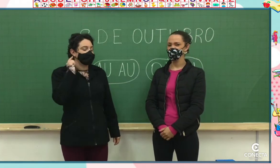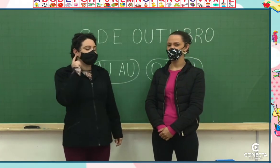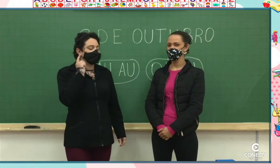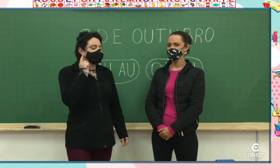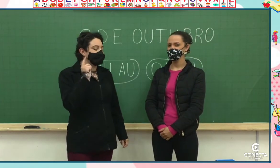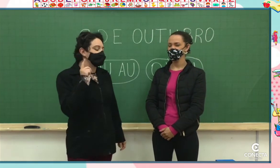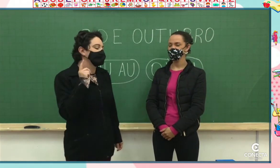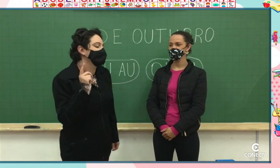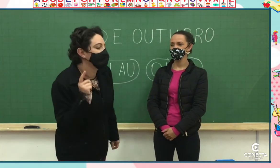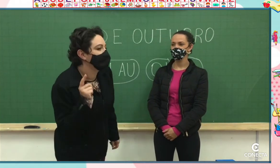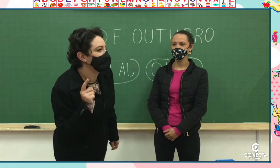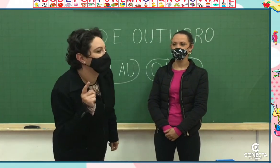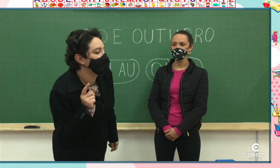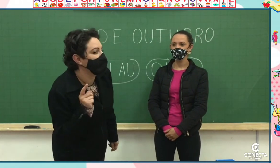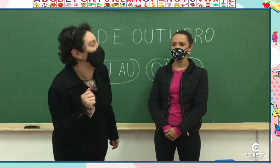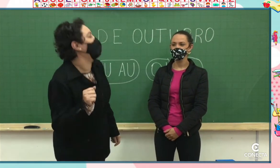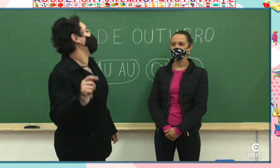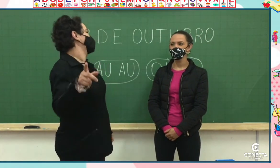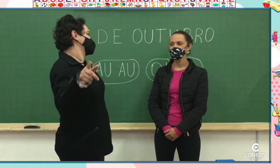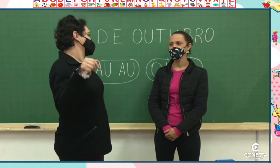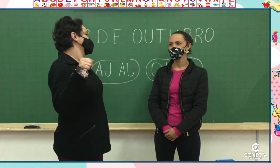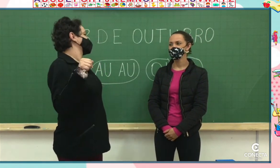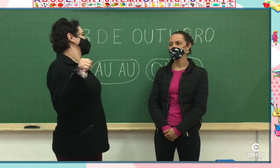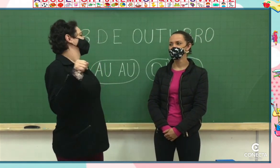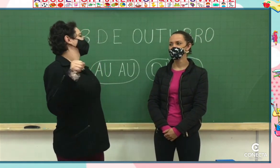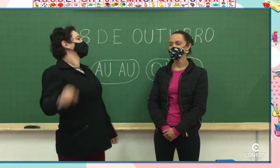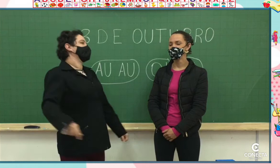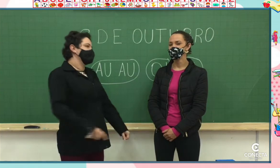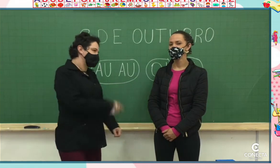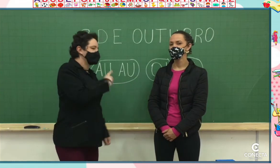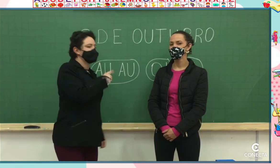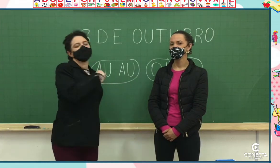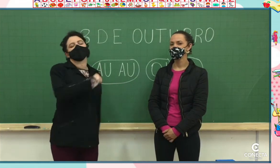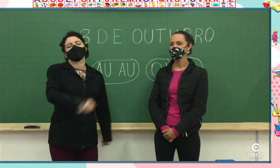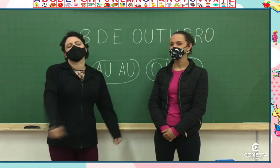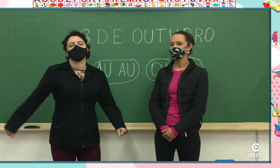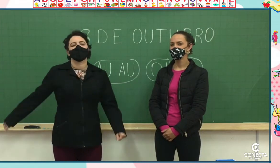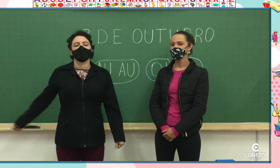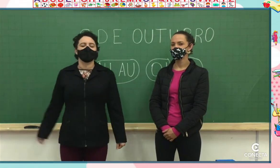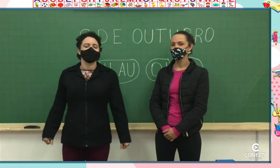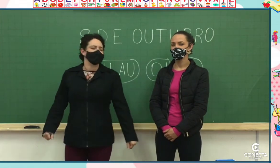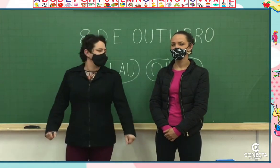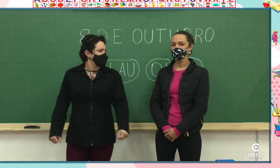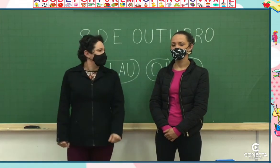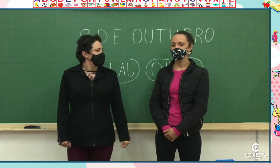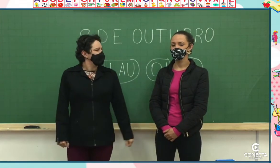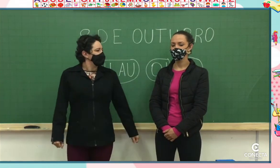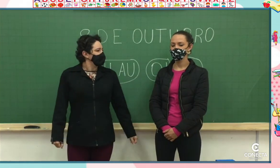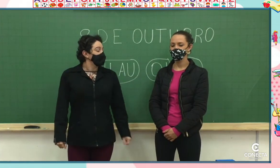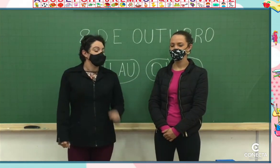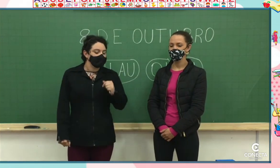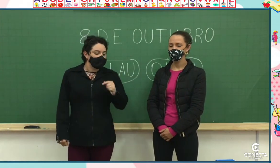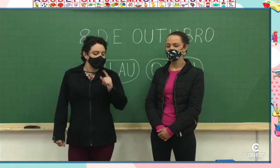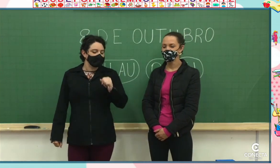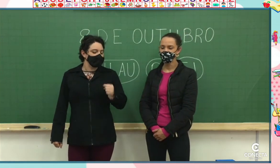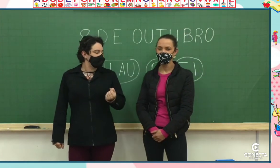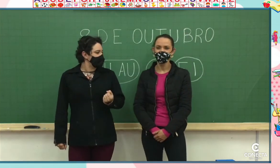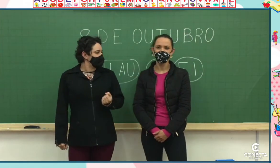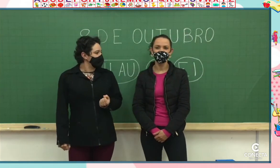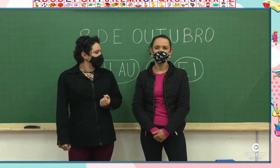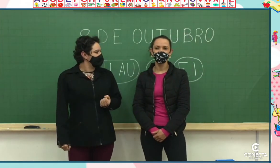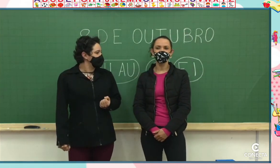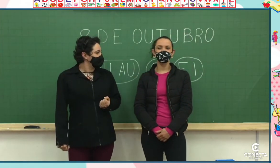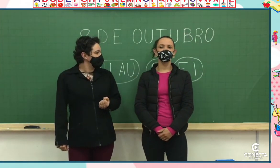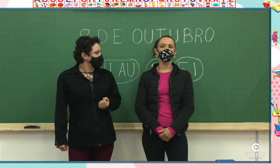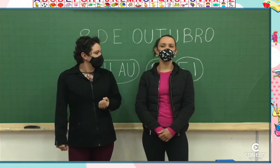Lembram? Fala aqui para mim. Ah, eles lembram. Quero ver se a professora Jana lembra do nome do